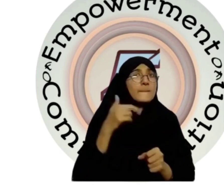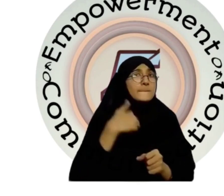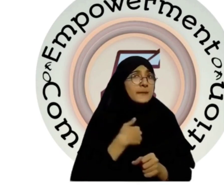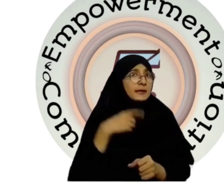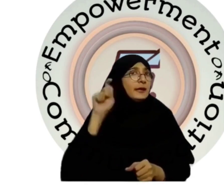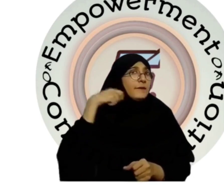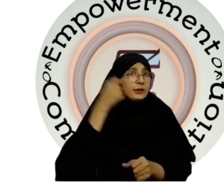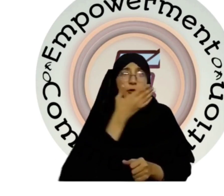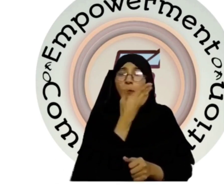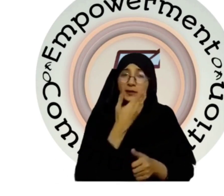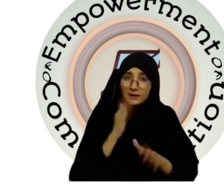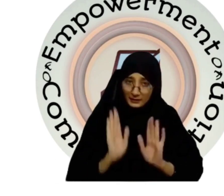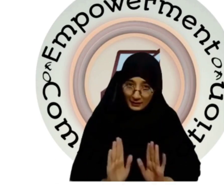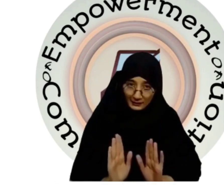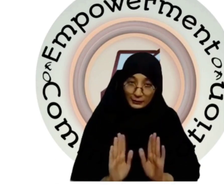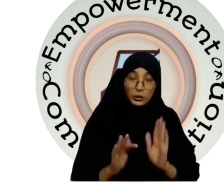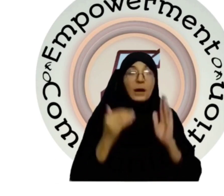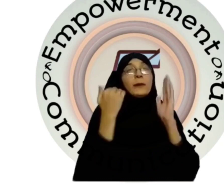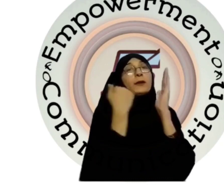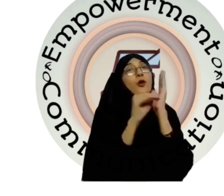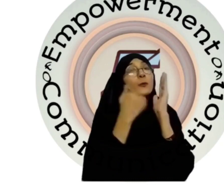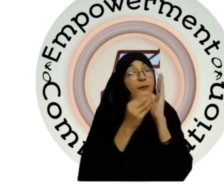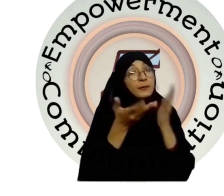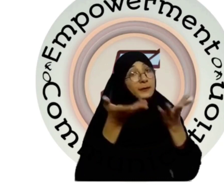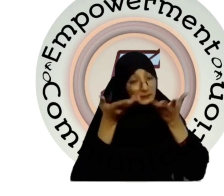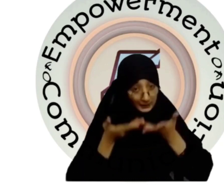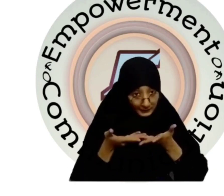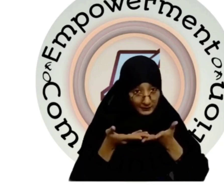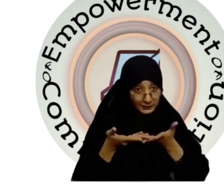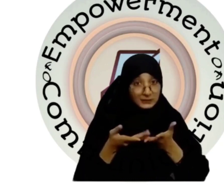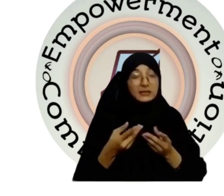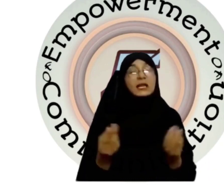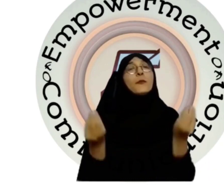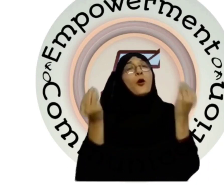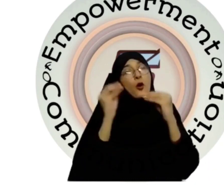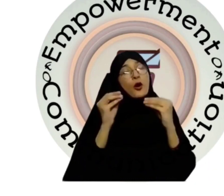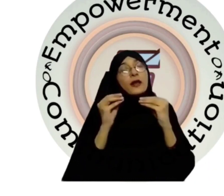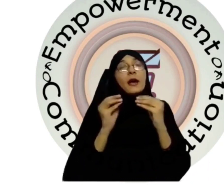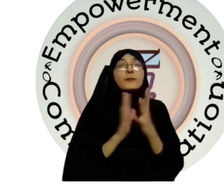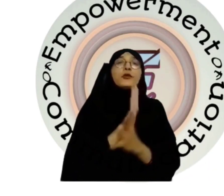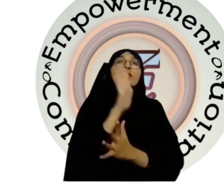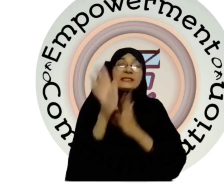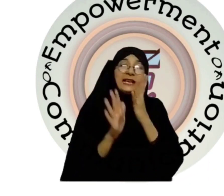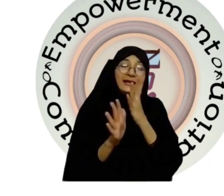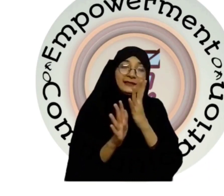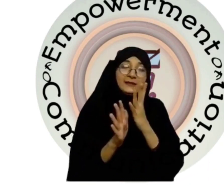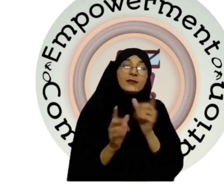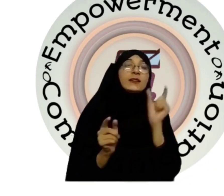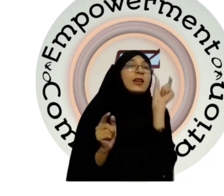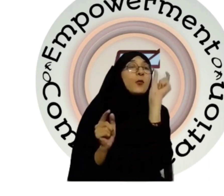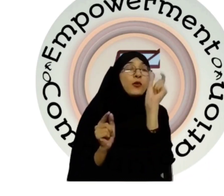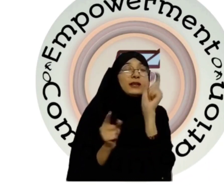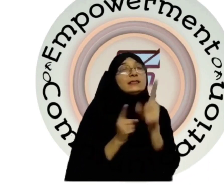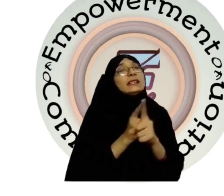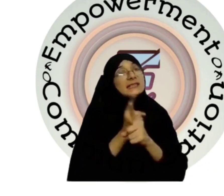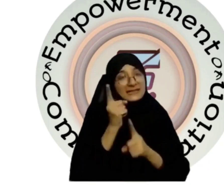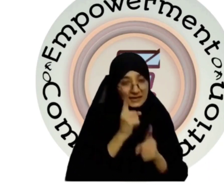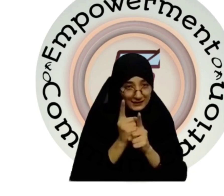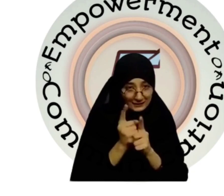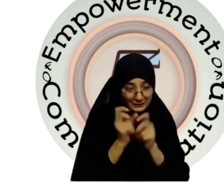पसन हाई है तो आप हमें कॉमन में बताएं और आपको साइन के वर सिखा से